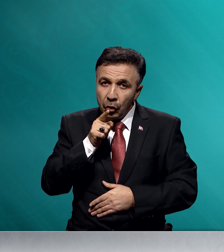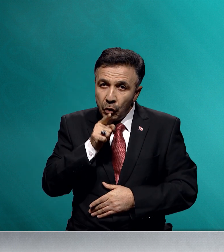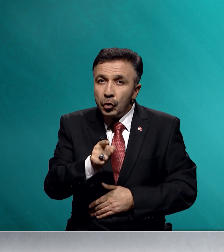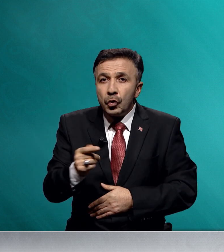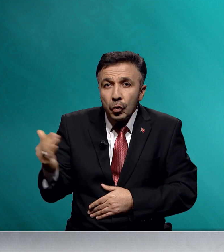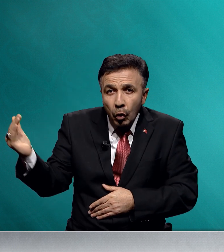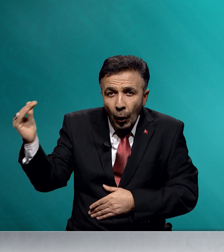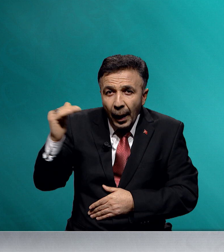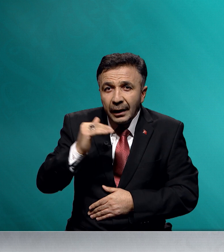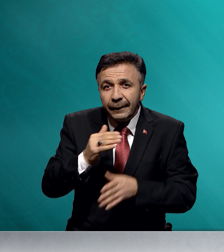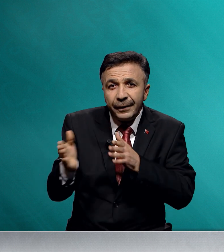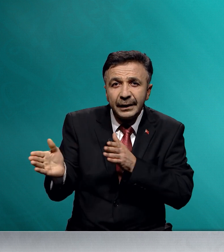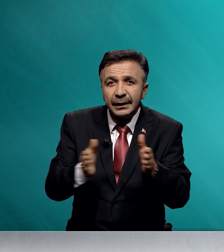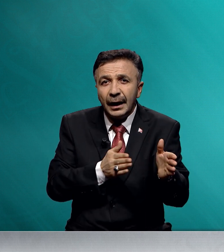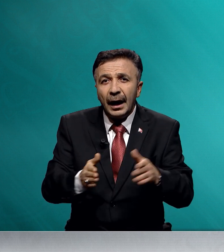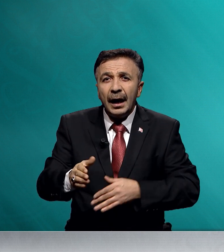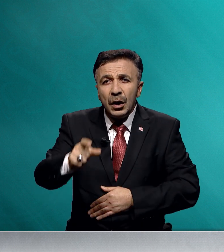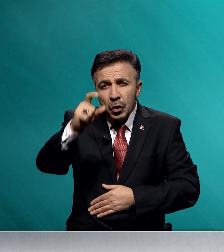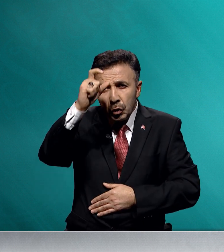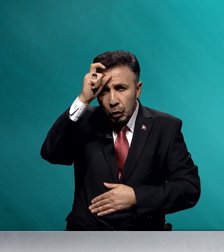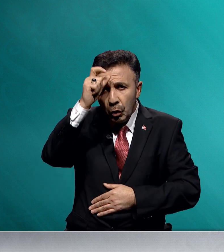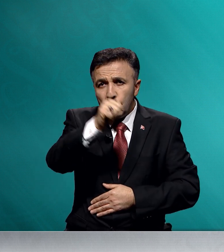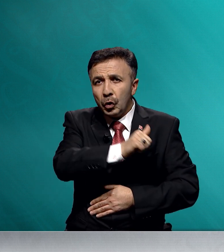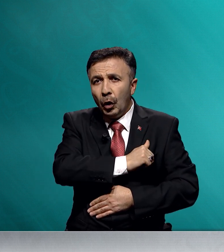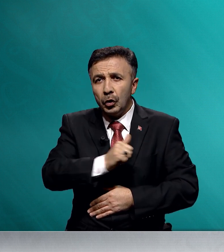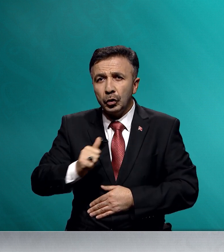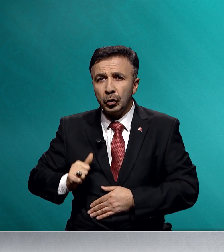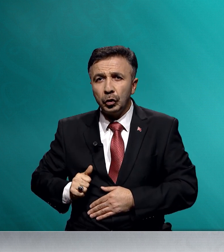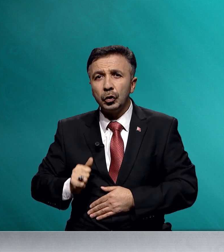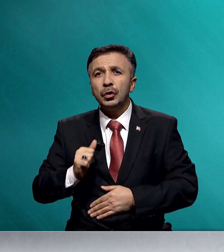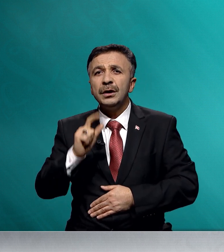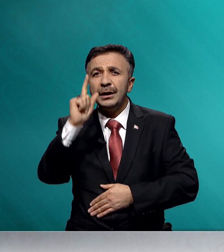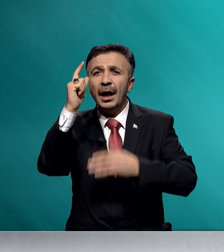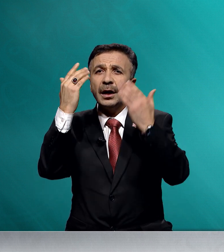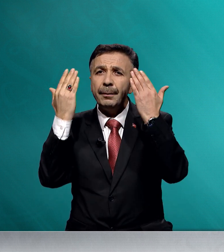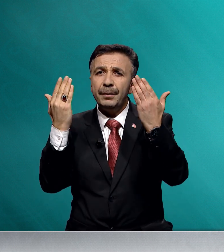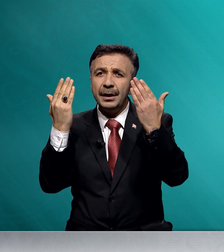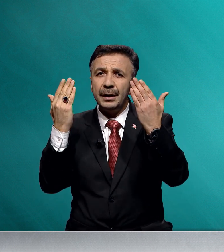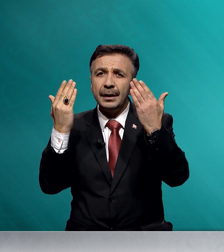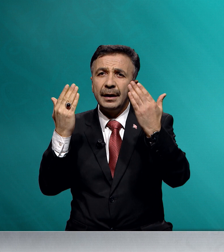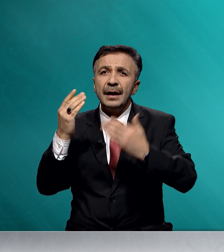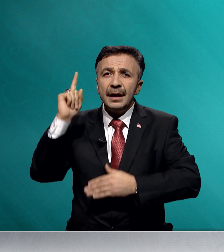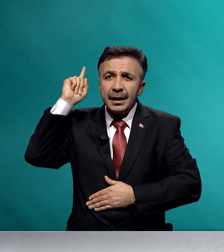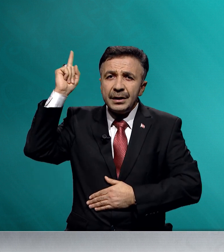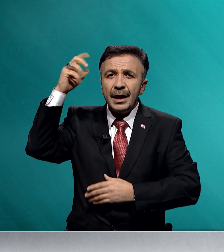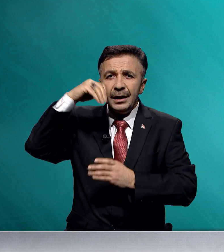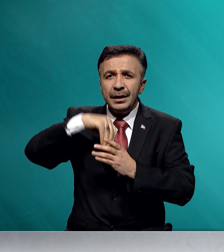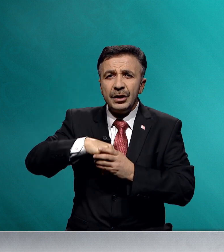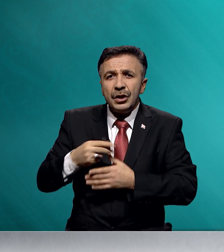Şu kopan fırtına Türk ordusudur ya Rabbi. Senin için